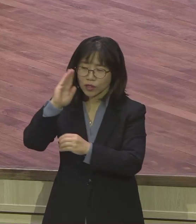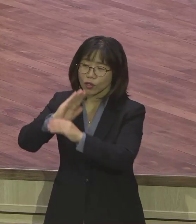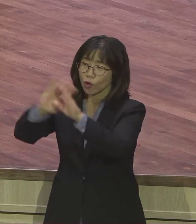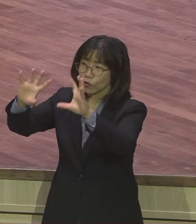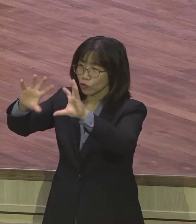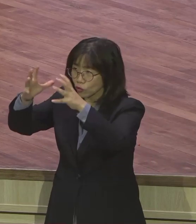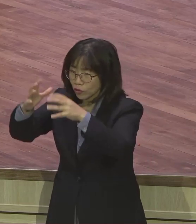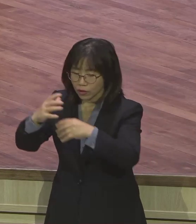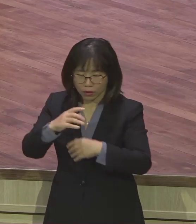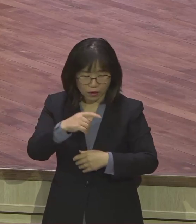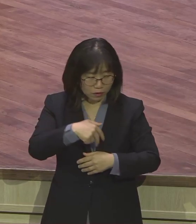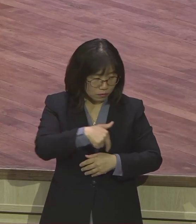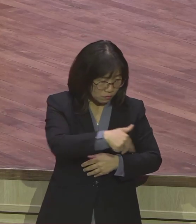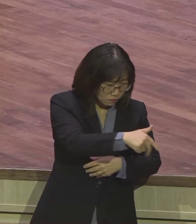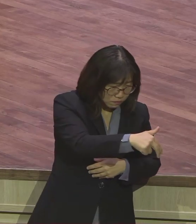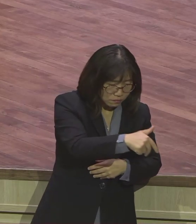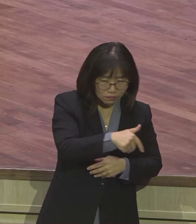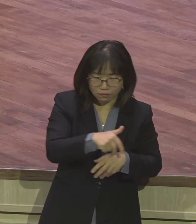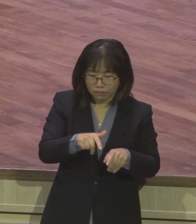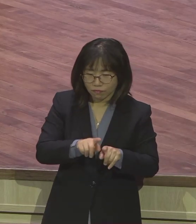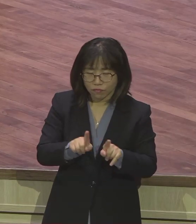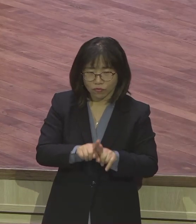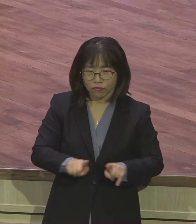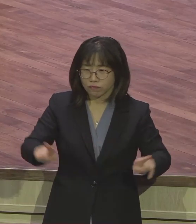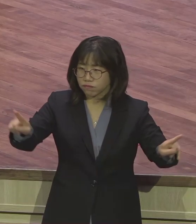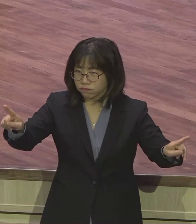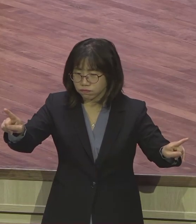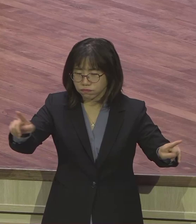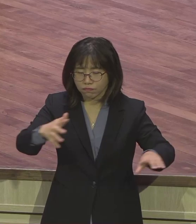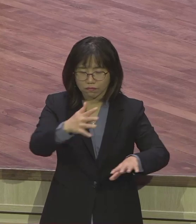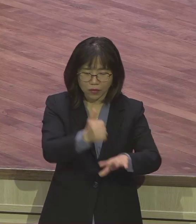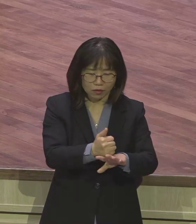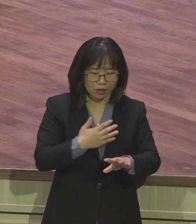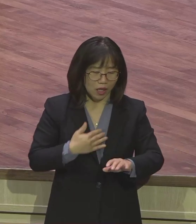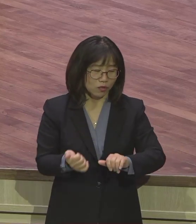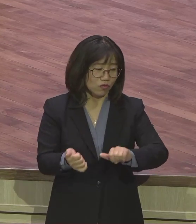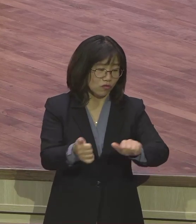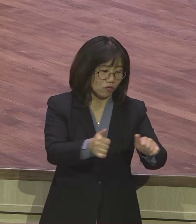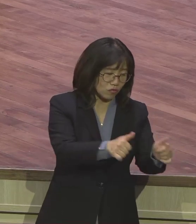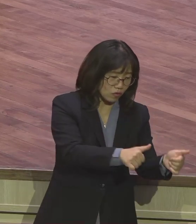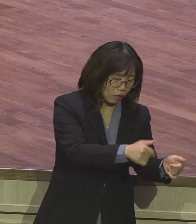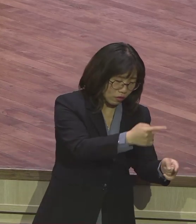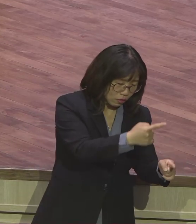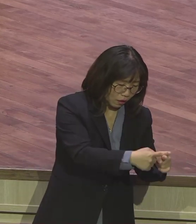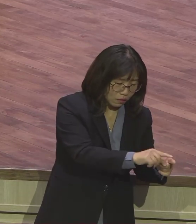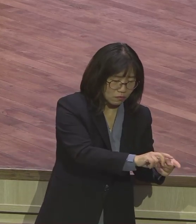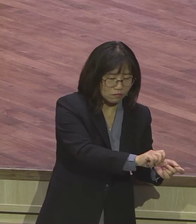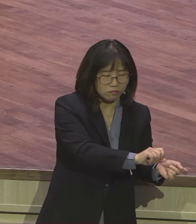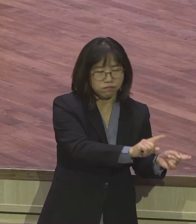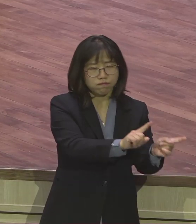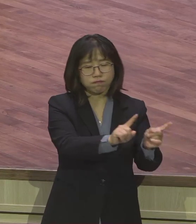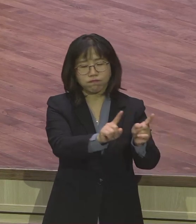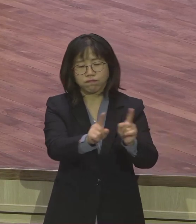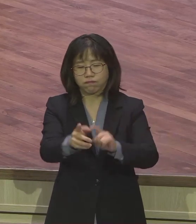이분이 죽음에서 깨어나가지고. 전도자가 된 거예요. 그 말을 해 줬는데. 여러분.